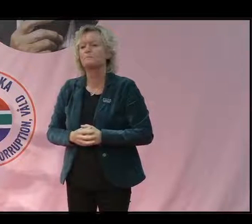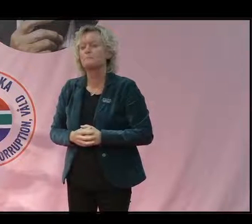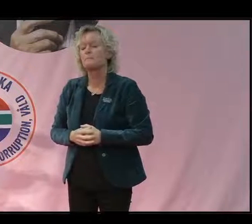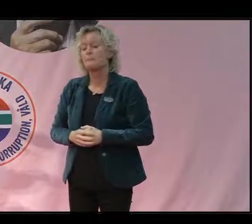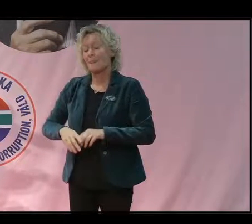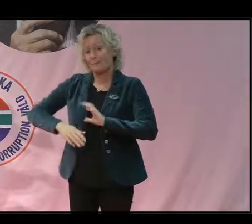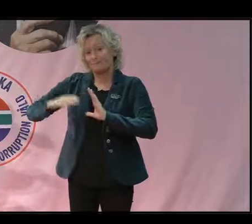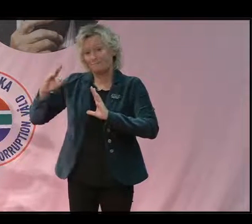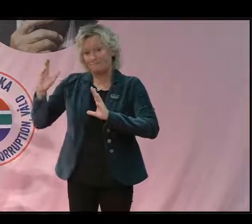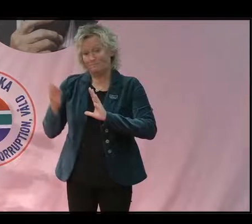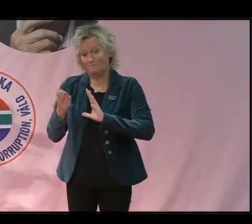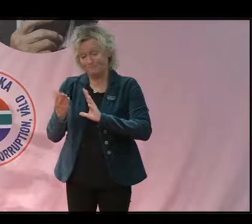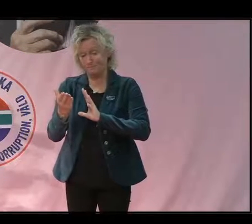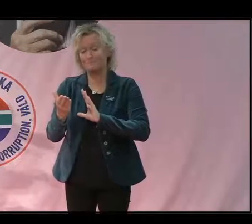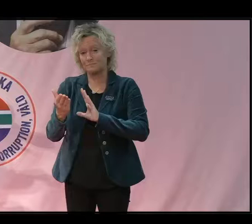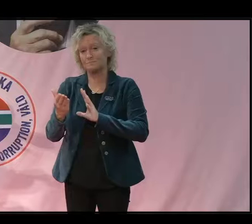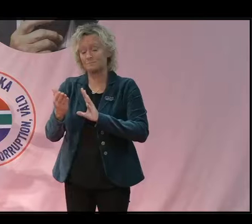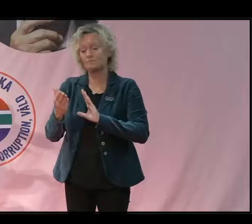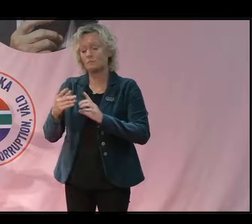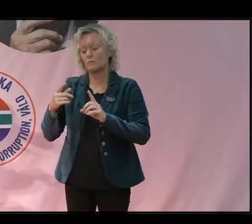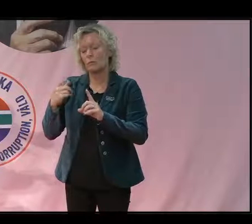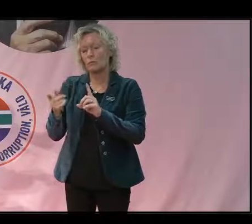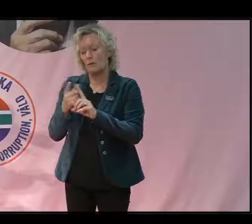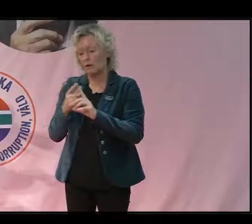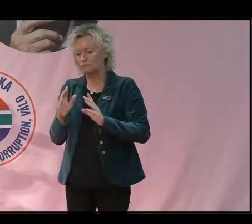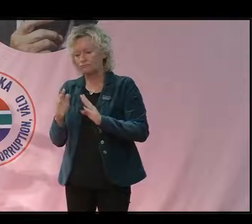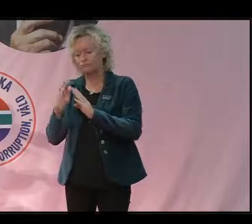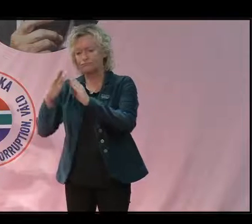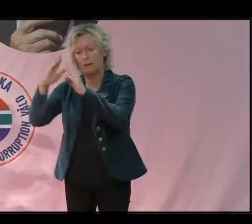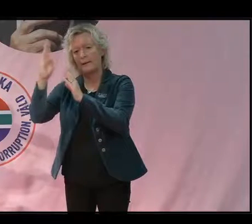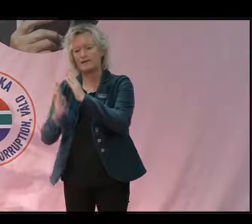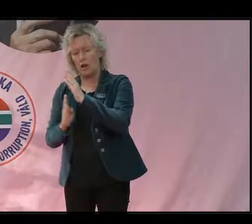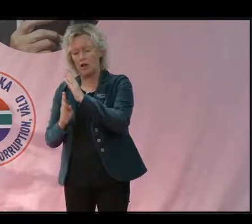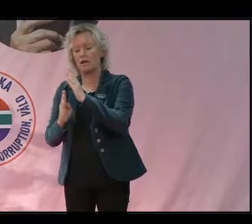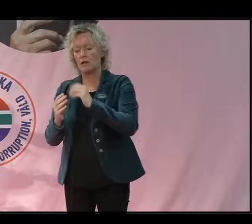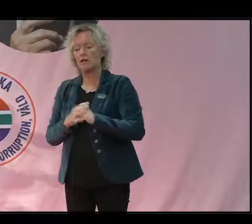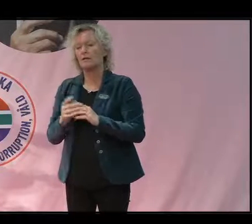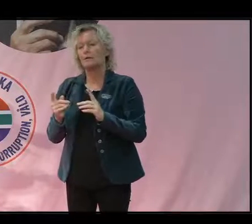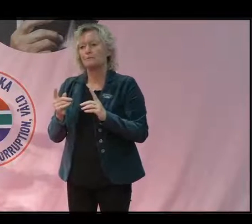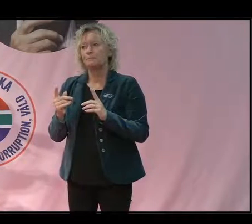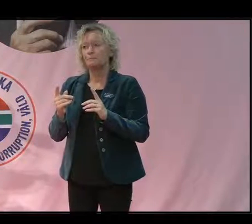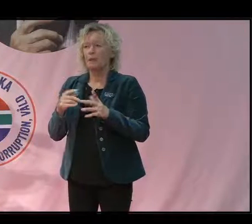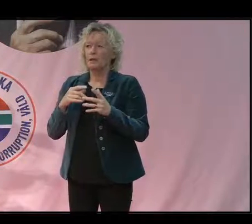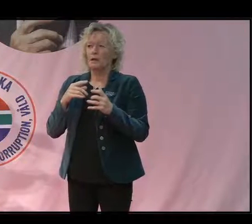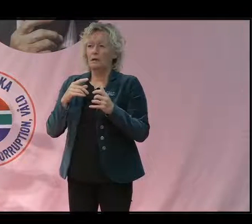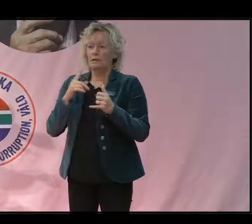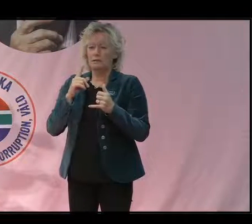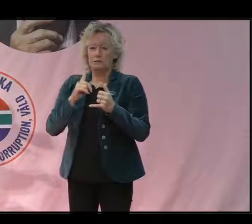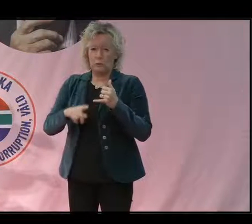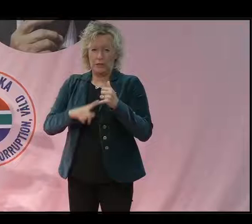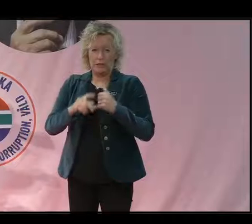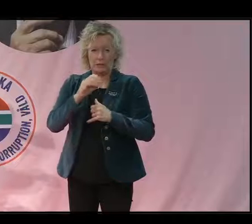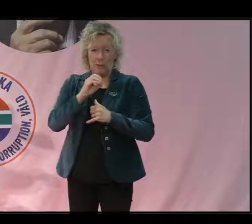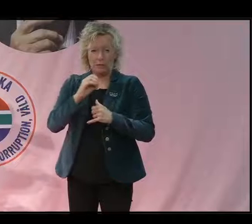Avskogningen är på väg upp i brasilianska Amazonas. Efter att den i slutet på 00-talet